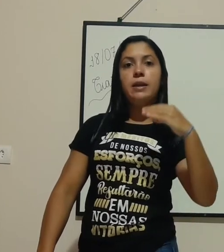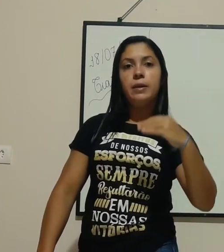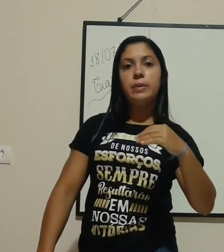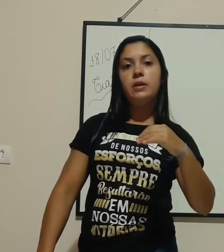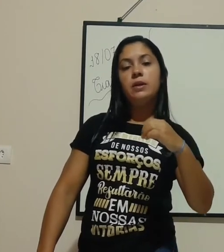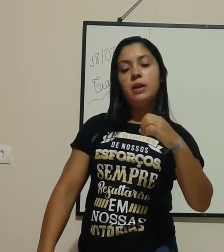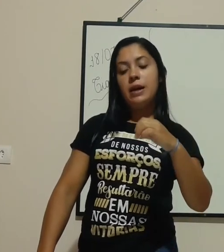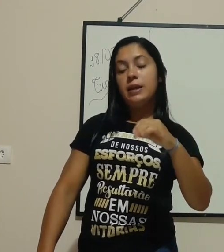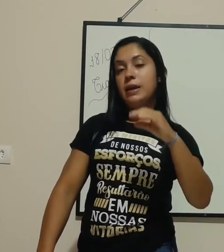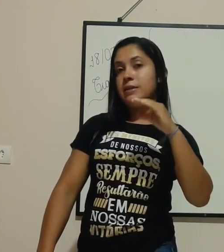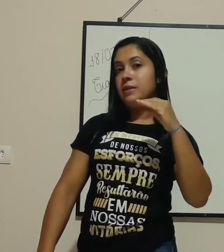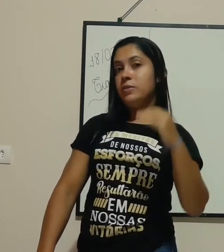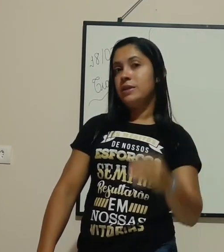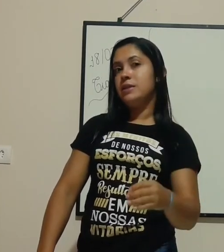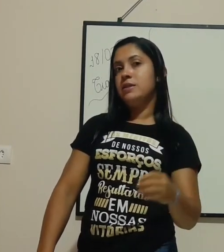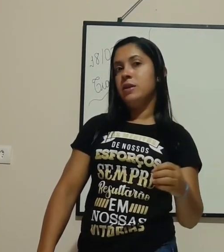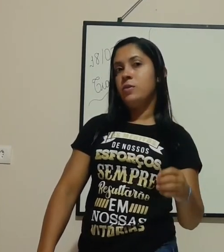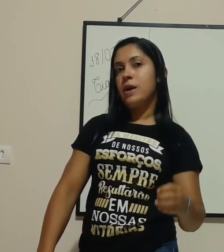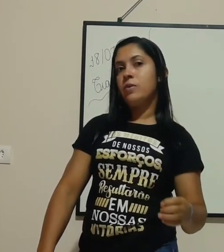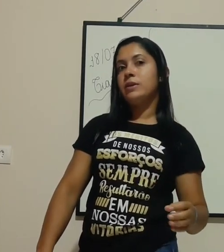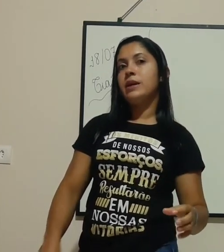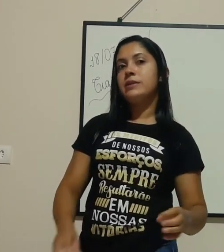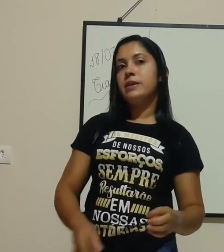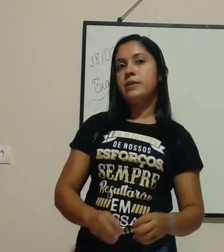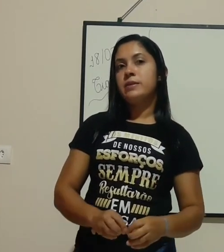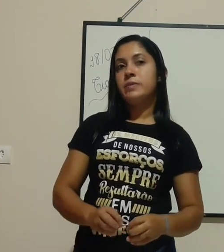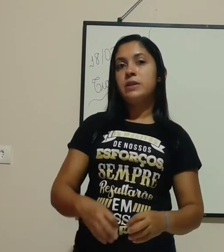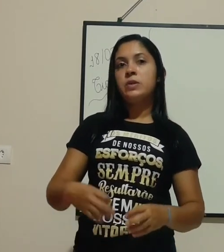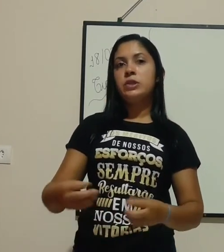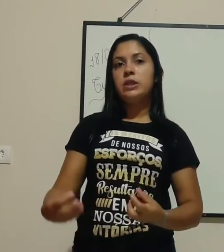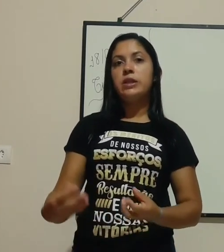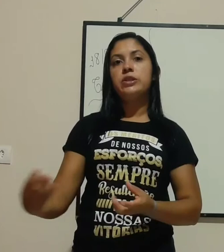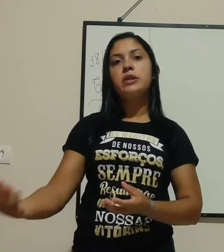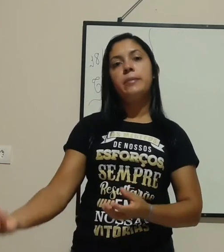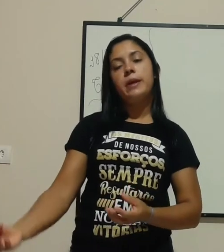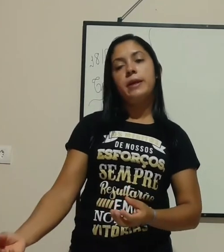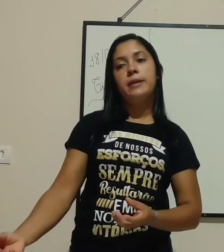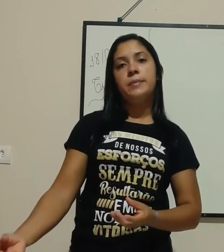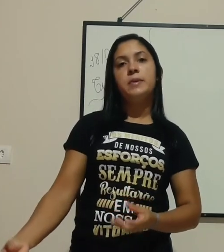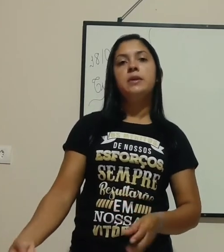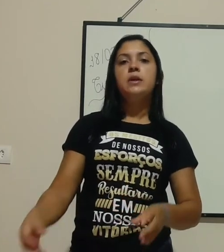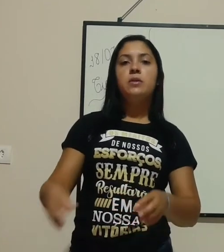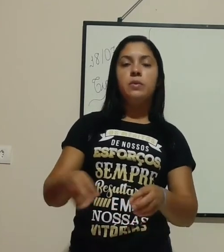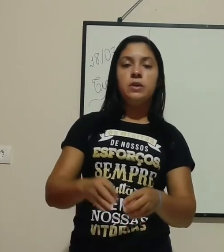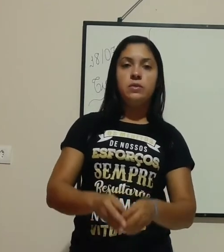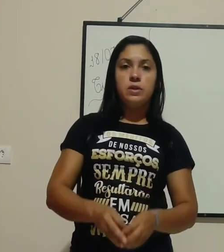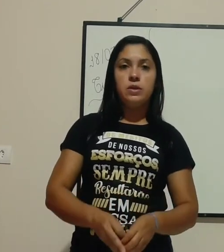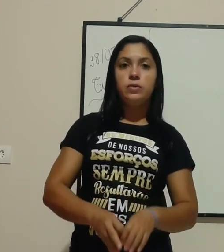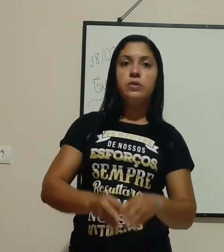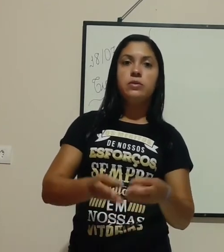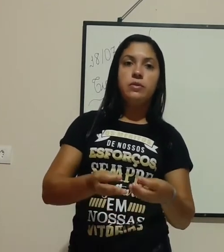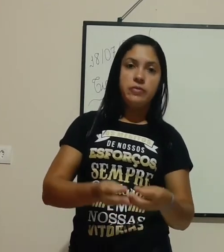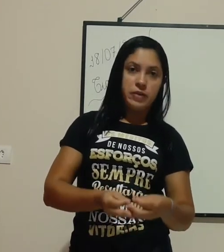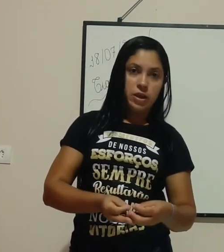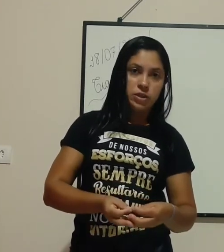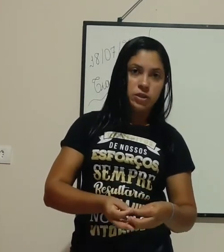lâmpada, aliás, não acontece a transmissão de energia para a lâmpada. Quando o circuito fecha,